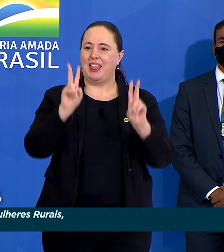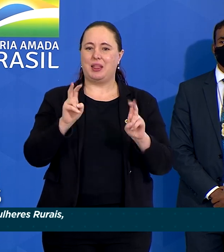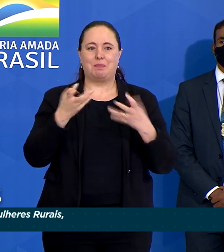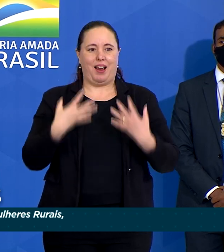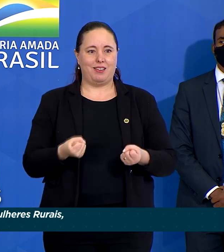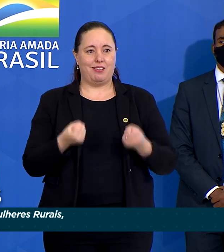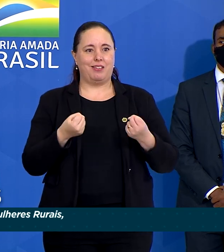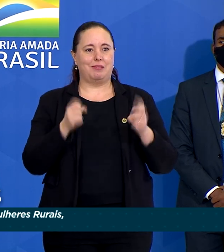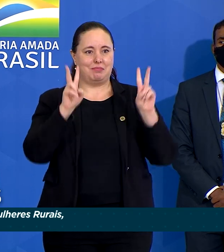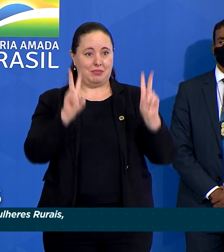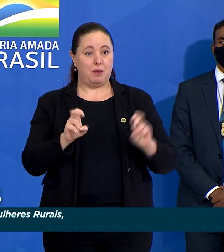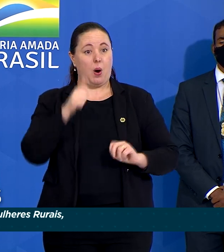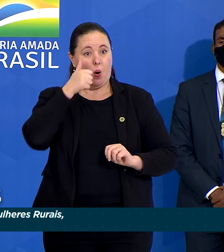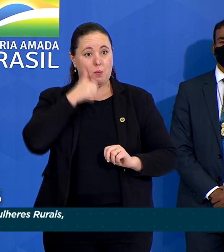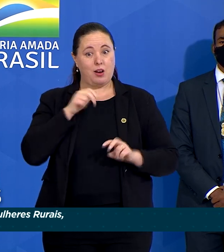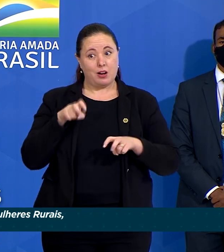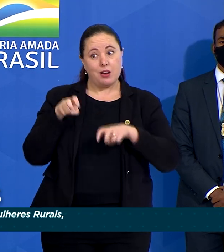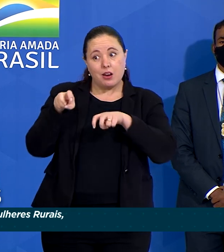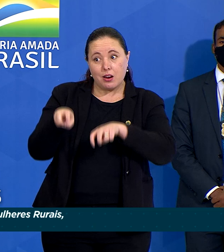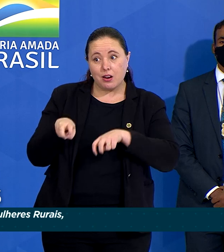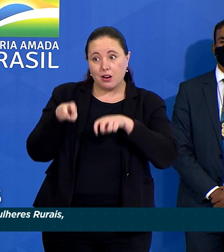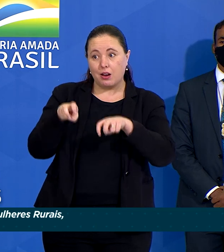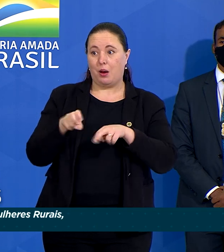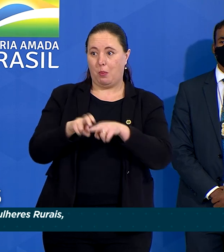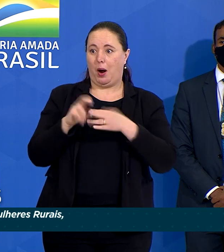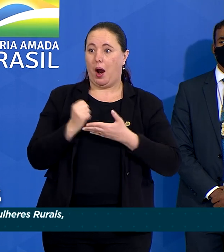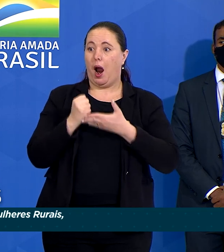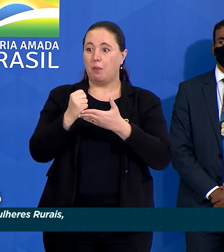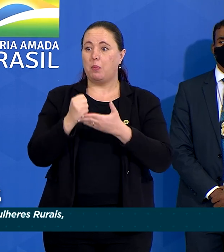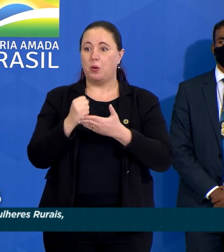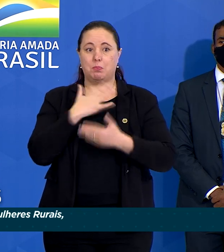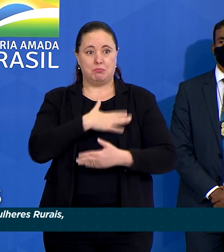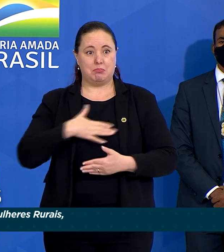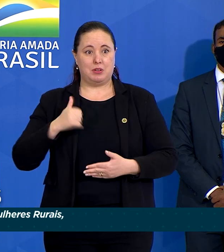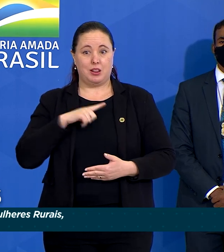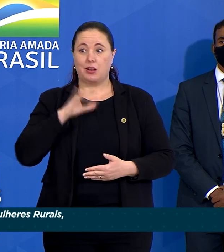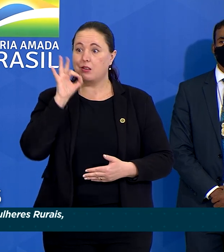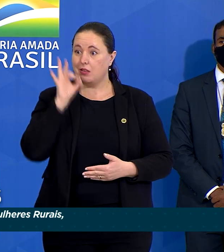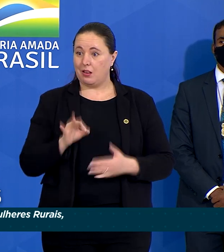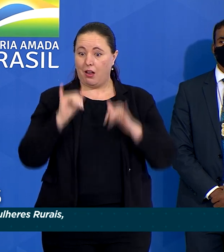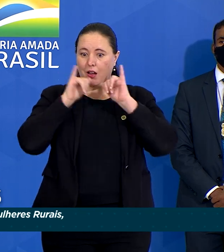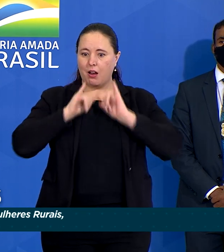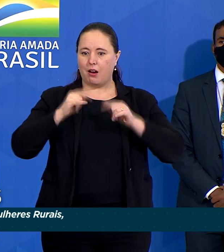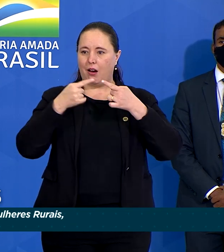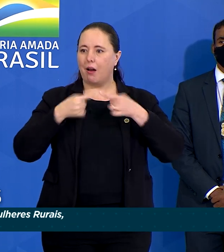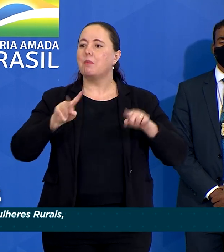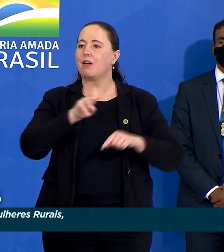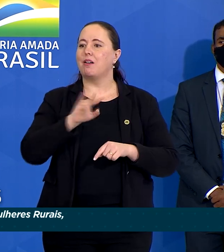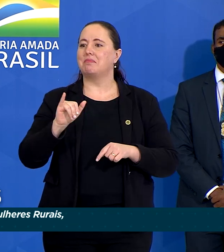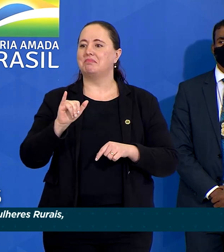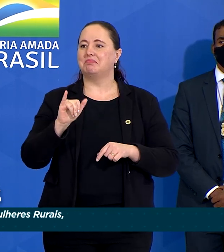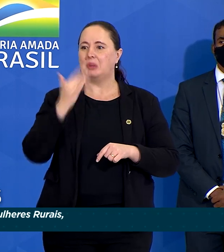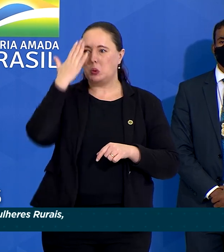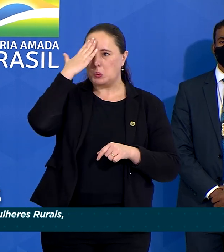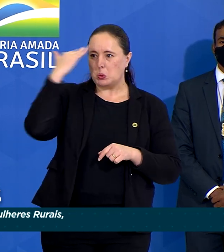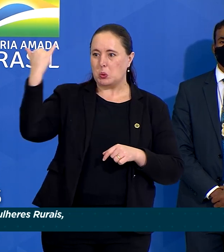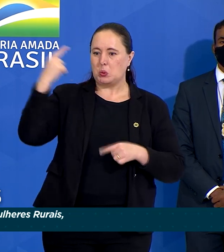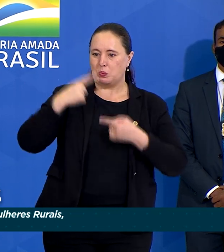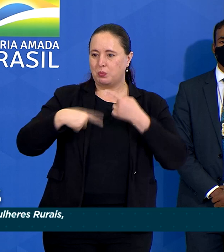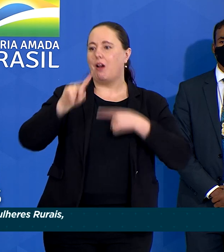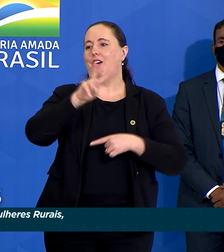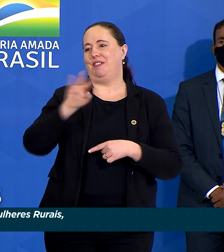das Mulheres Rurais, que com seu apoio, eu tenho certeza que essa campanha será um sucesso.